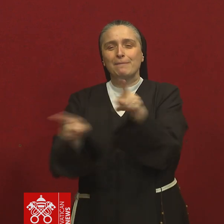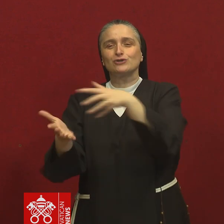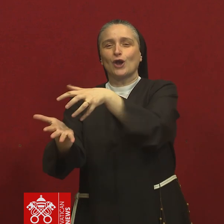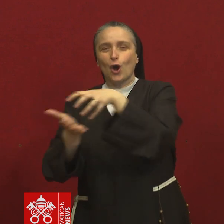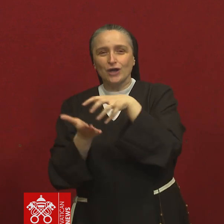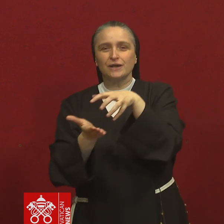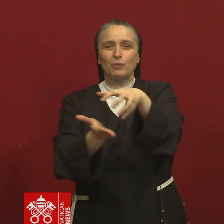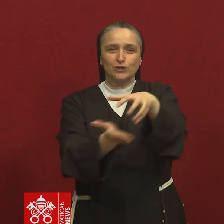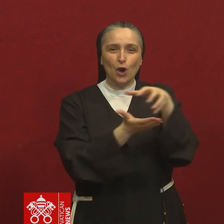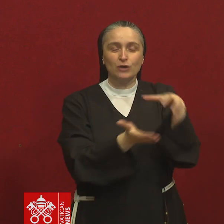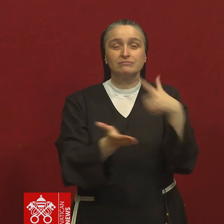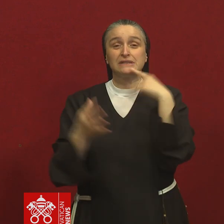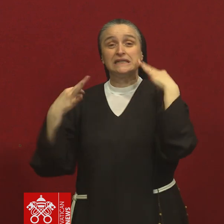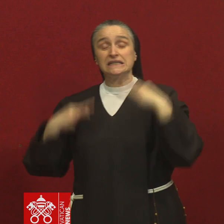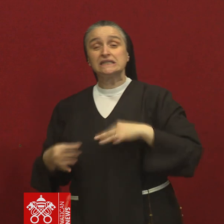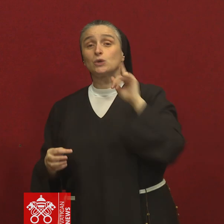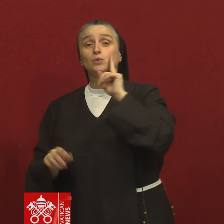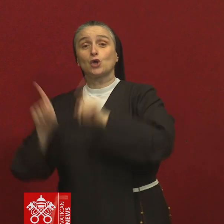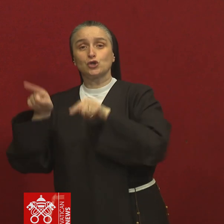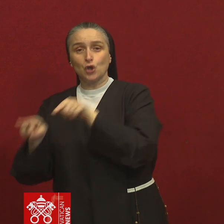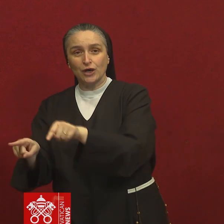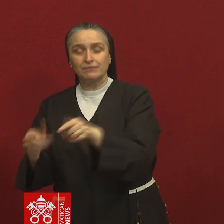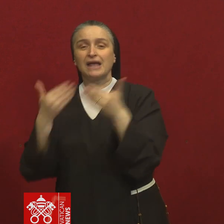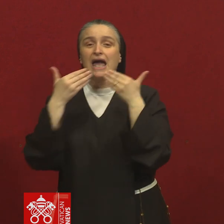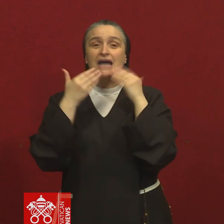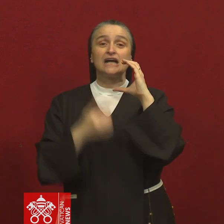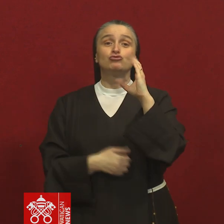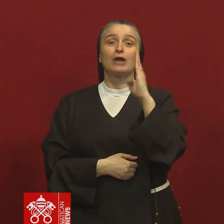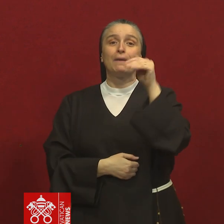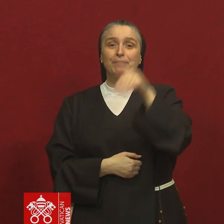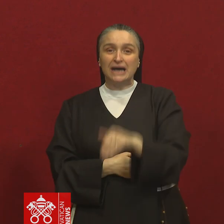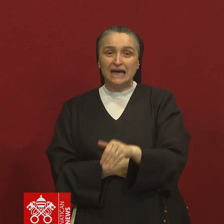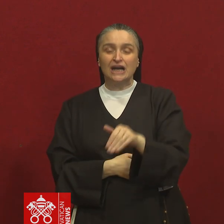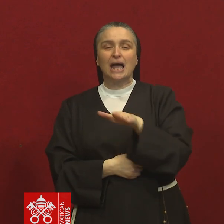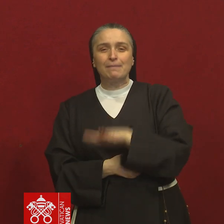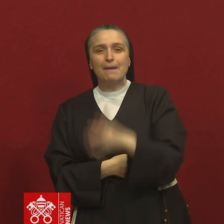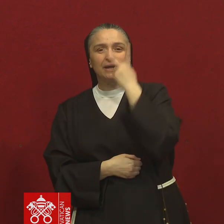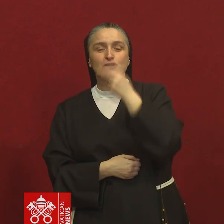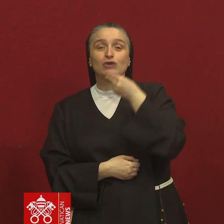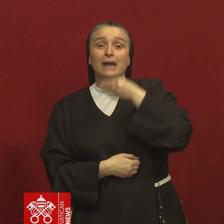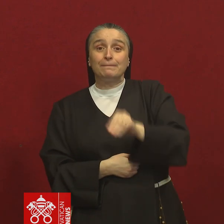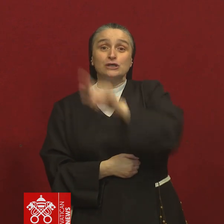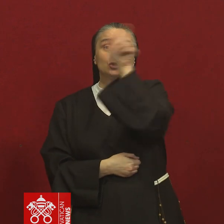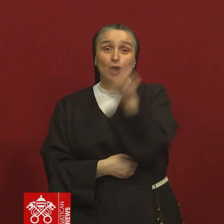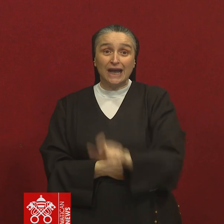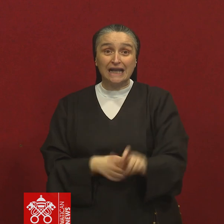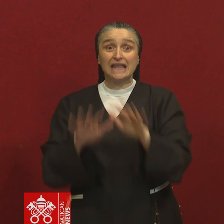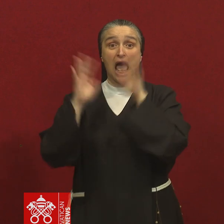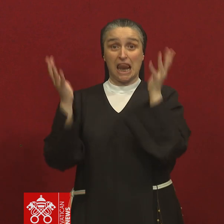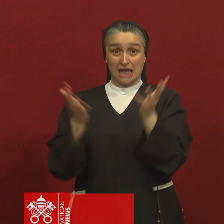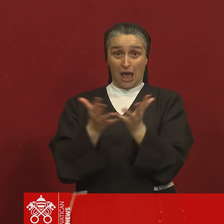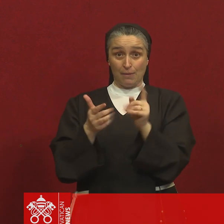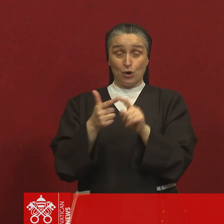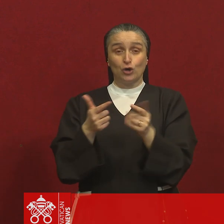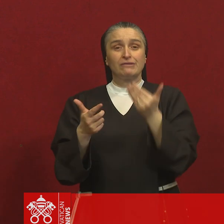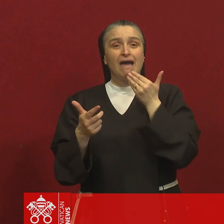contributo del Pio Istituto Sordi di Milano, della Children's Blind Mission, missione italiana per i ciechi nel mondo,